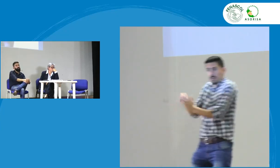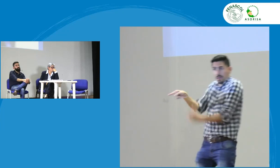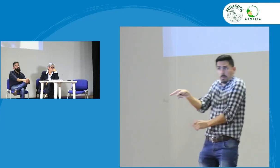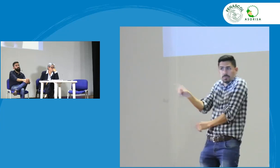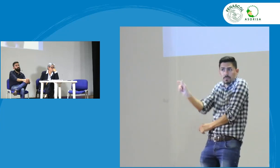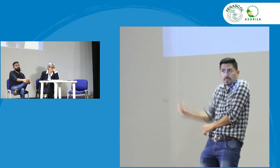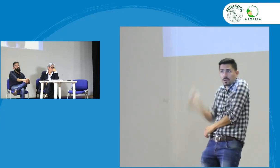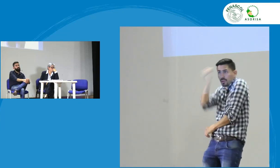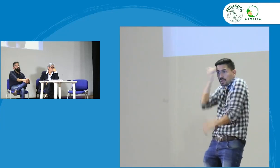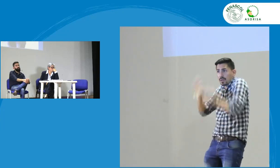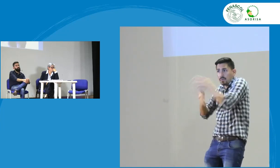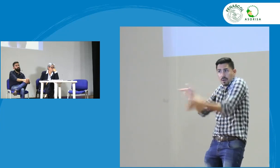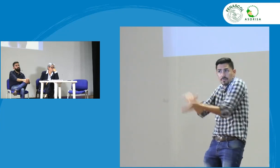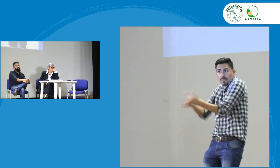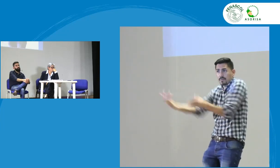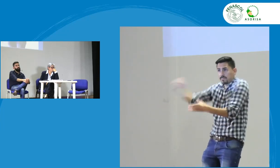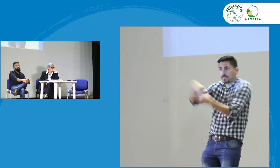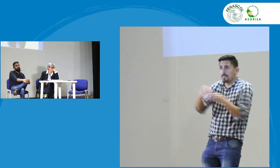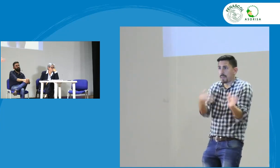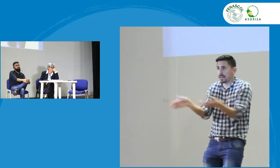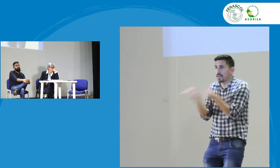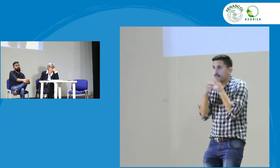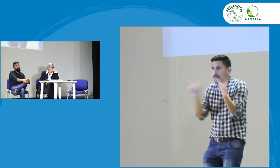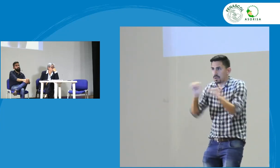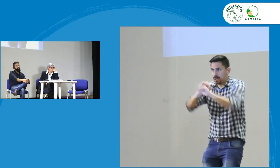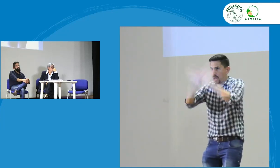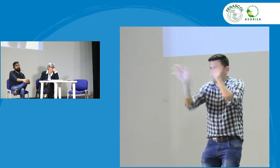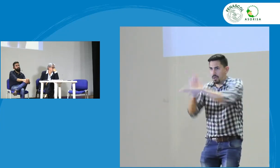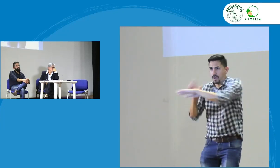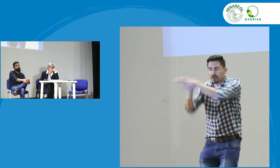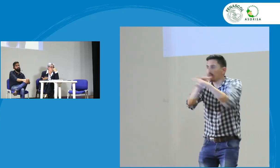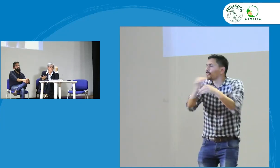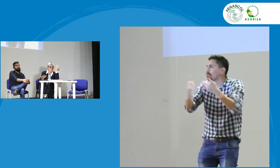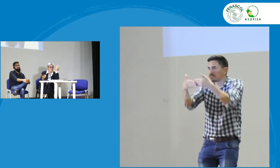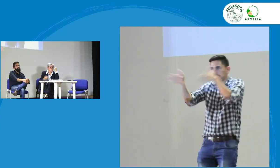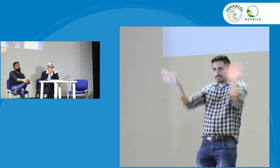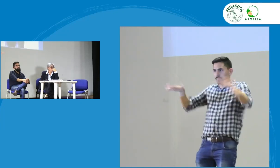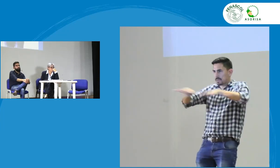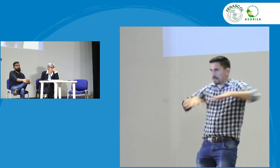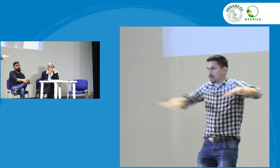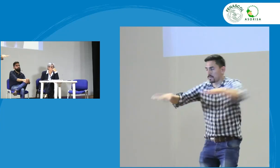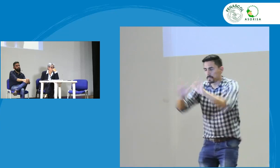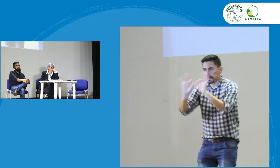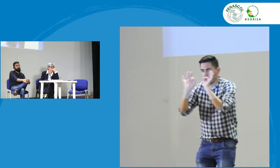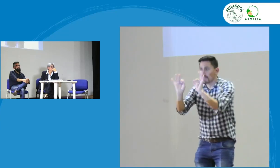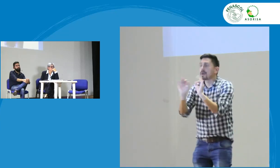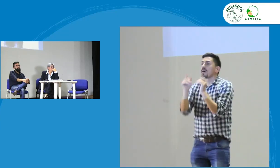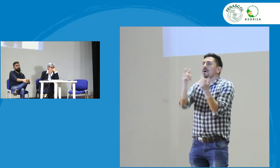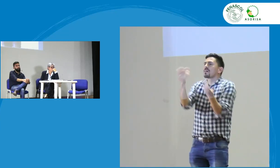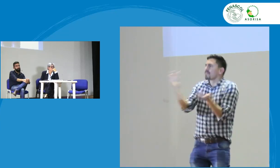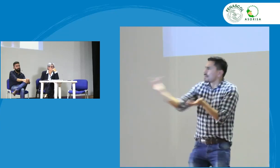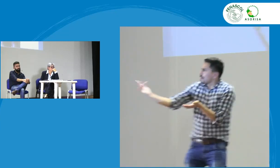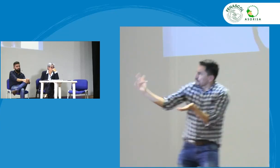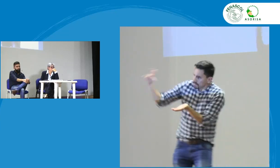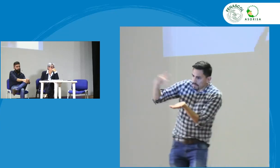para tener la adquisición de la lengua de señas y allí van a participar los docentes sordos obviamente este espacio es abierto